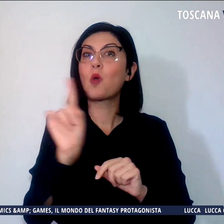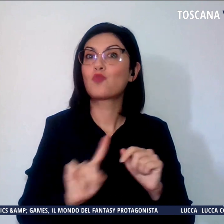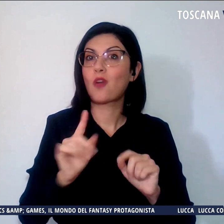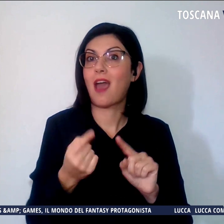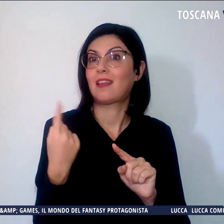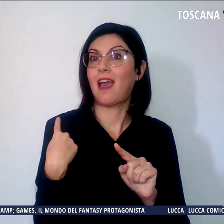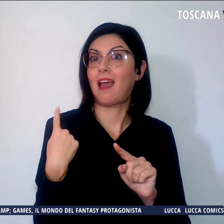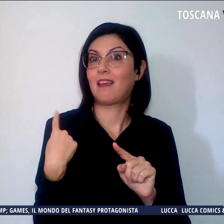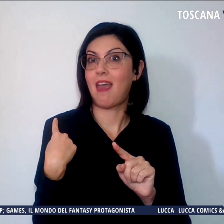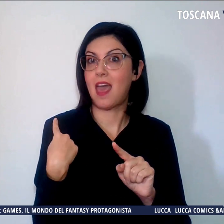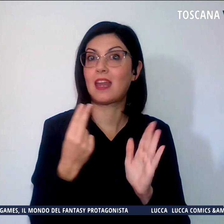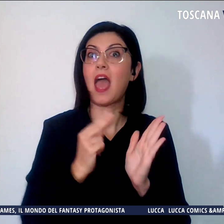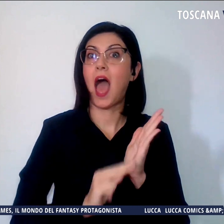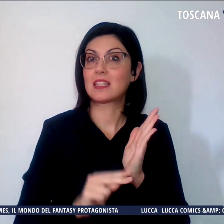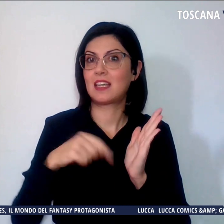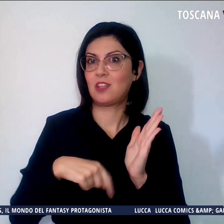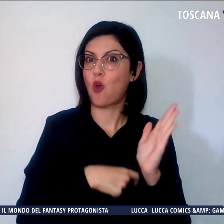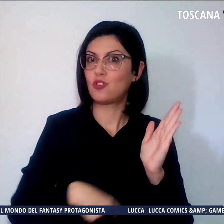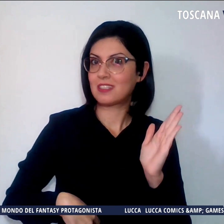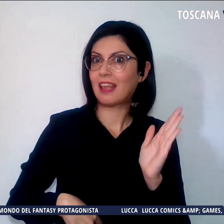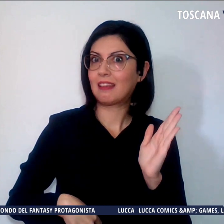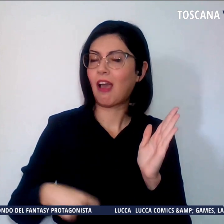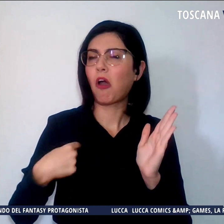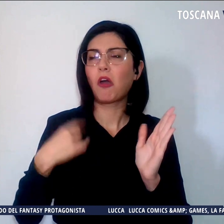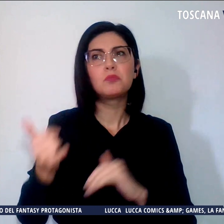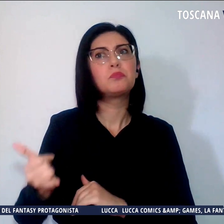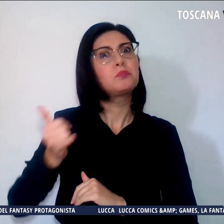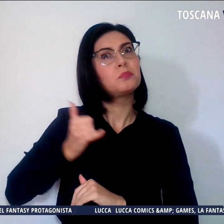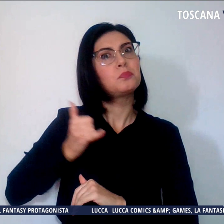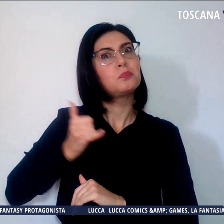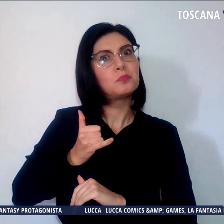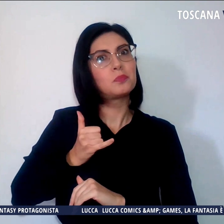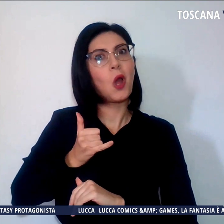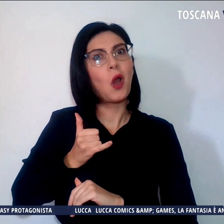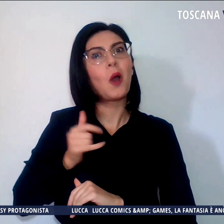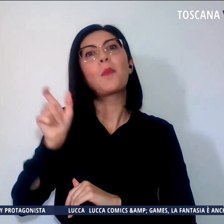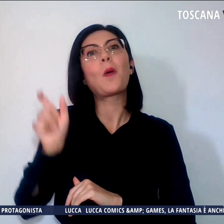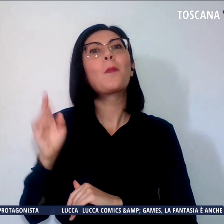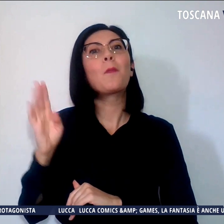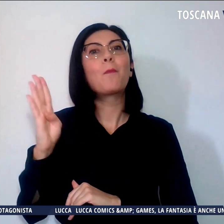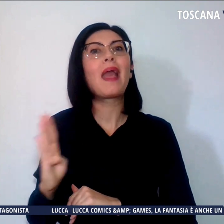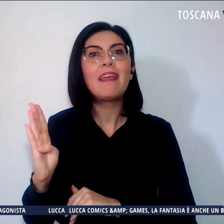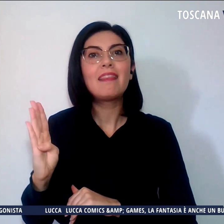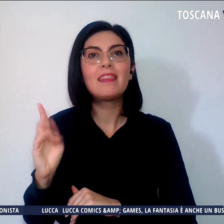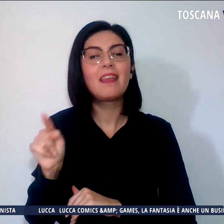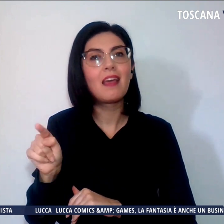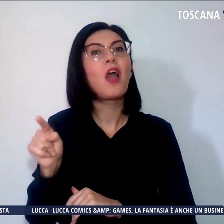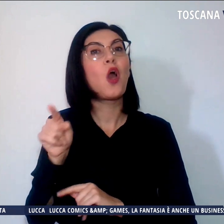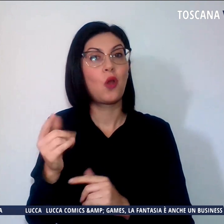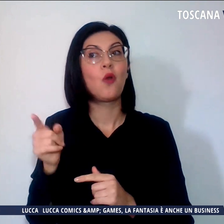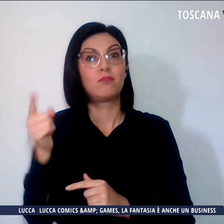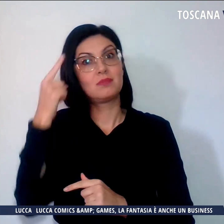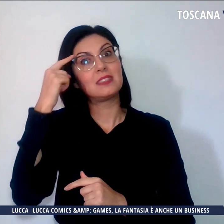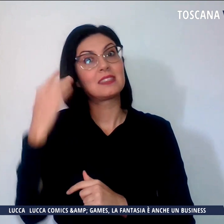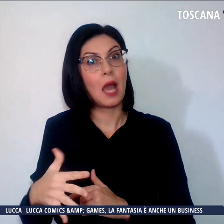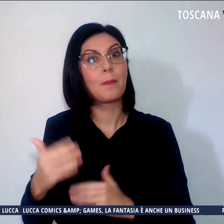scritto oggi il sindaco, ho ricevuto la telefonata di Roberto Benigni, che aveva preso degli auguri che gli avevo rivolto